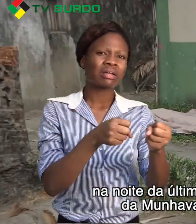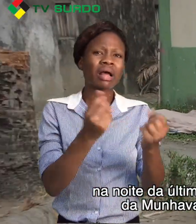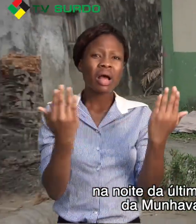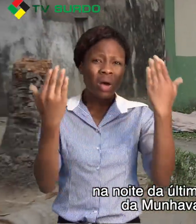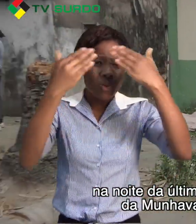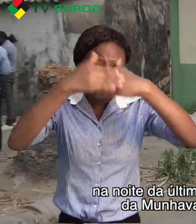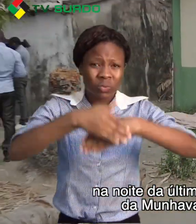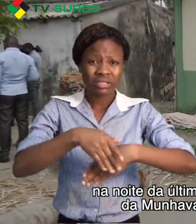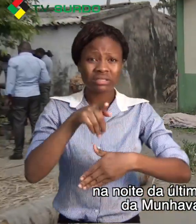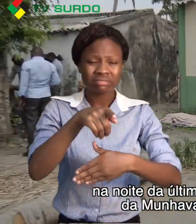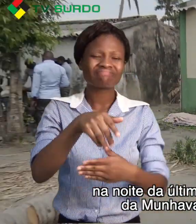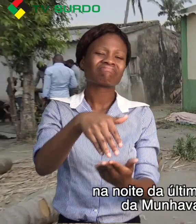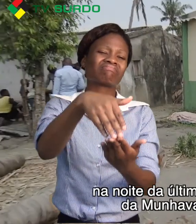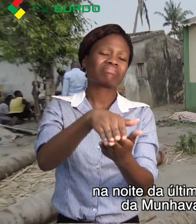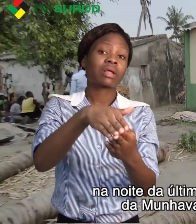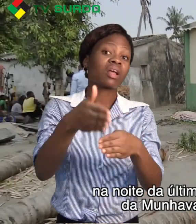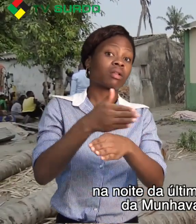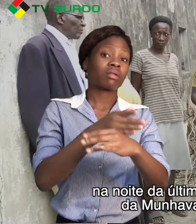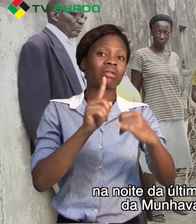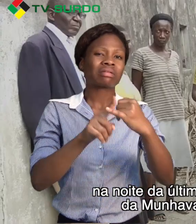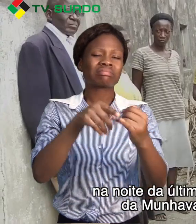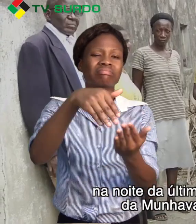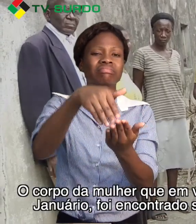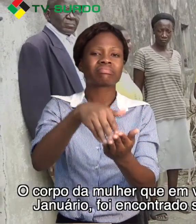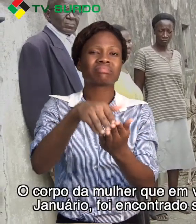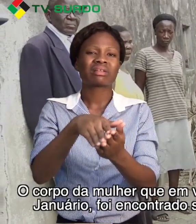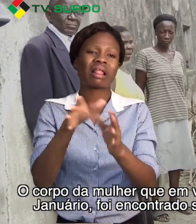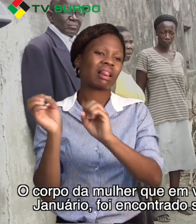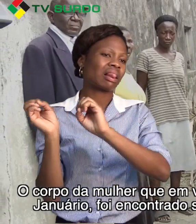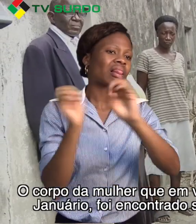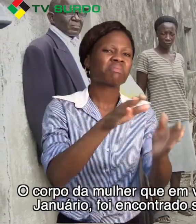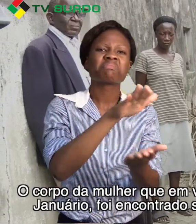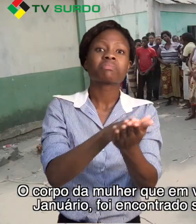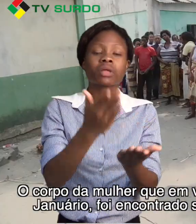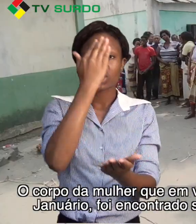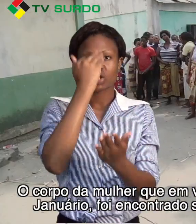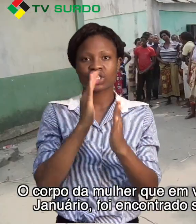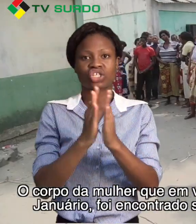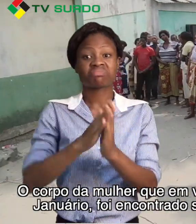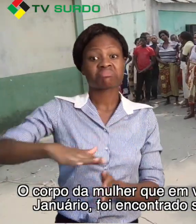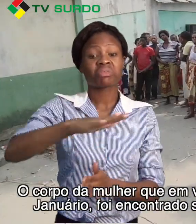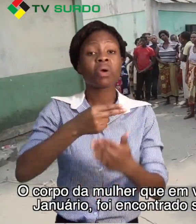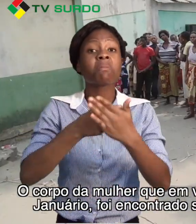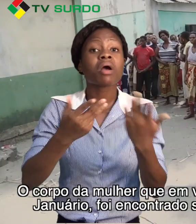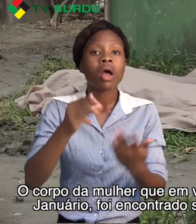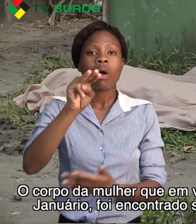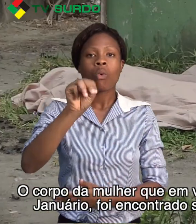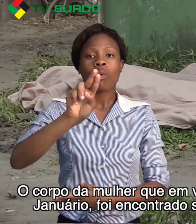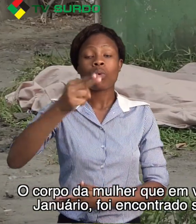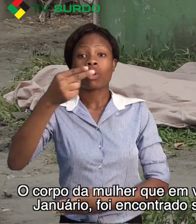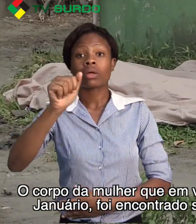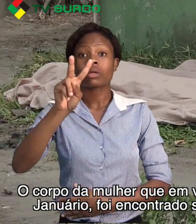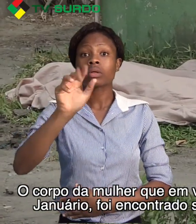última sexta-feira no bairro da Munhava, cidade da Beira. O corpo da mulher que em vida respondia pelo nome de Luisa Januário